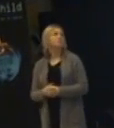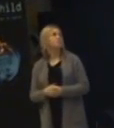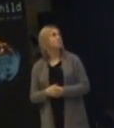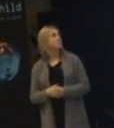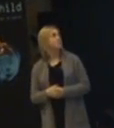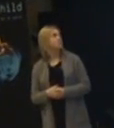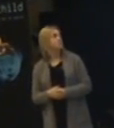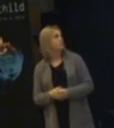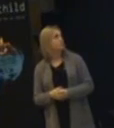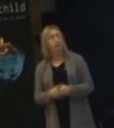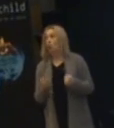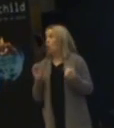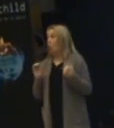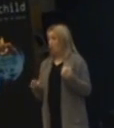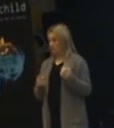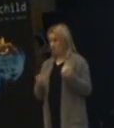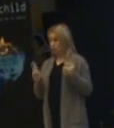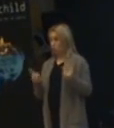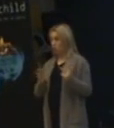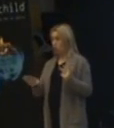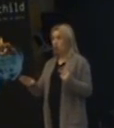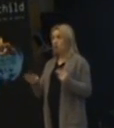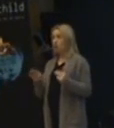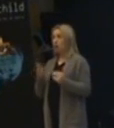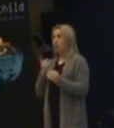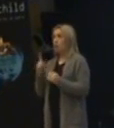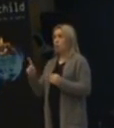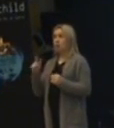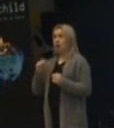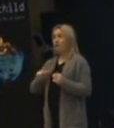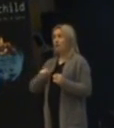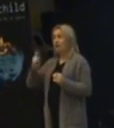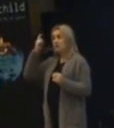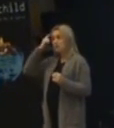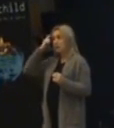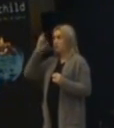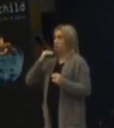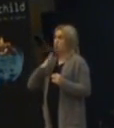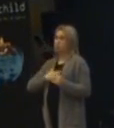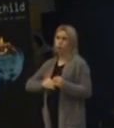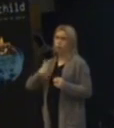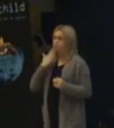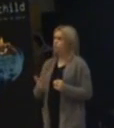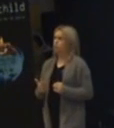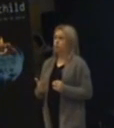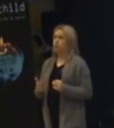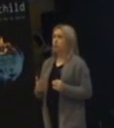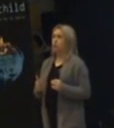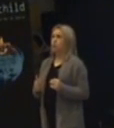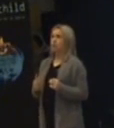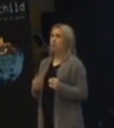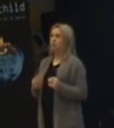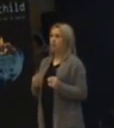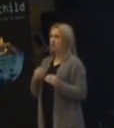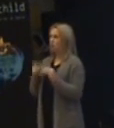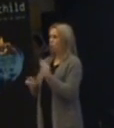Får de här inte använda sin hjärna. Så kommer de inte att må bra. Inte fullt ut. Om vi ska ta det här